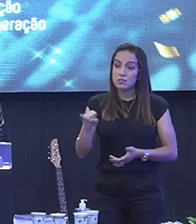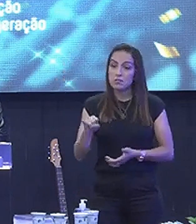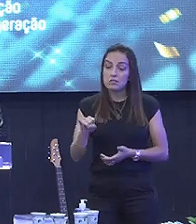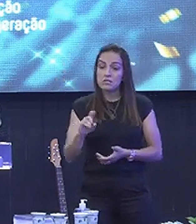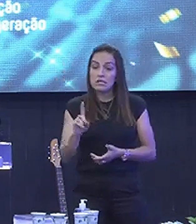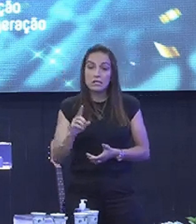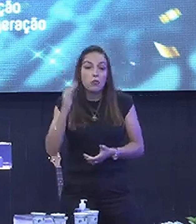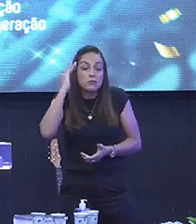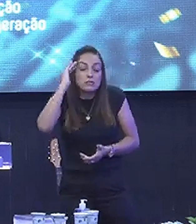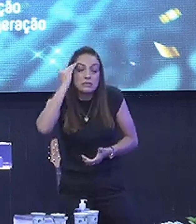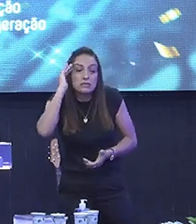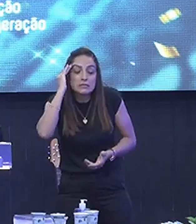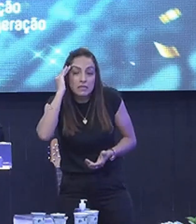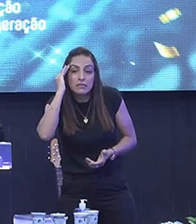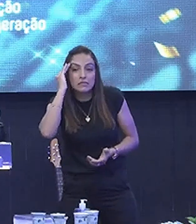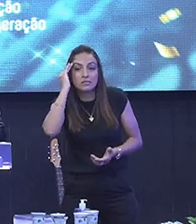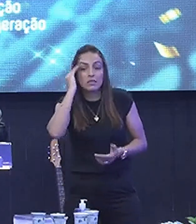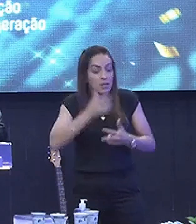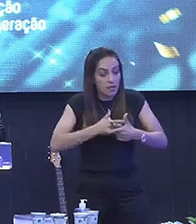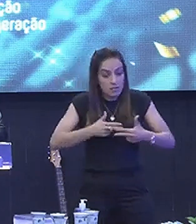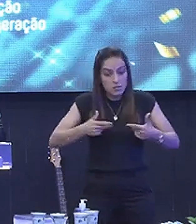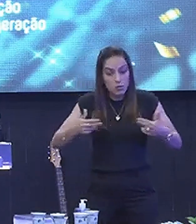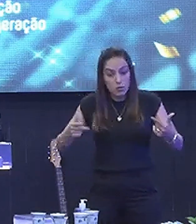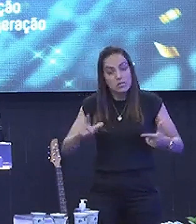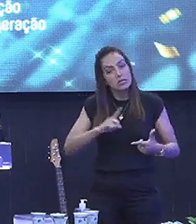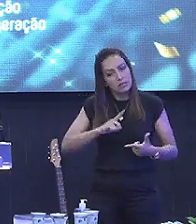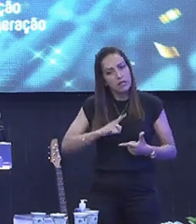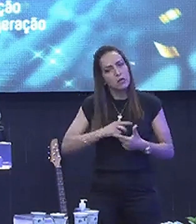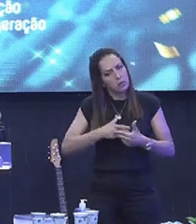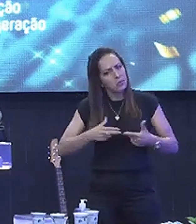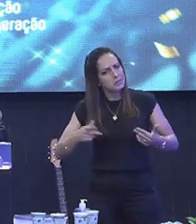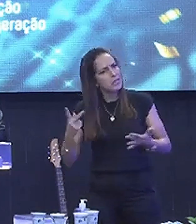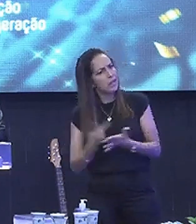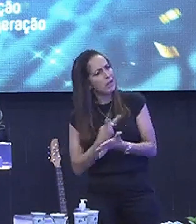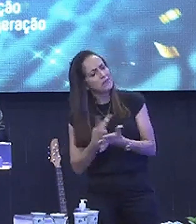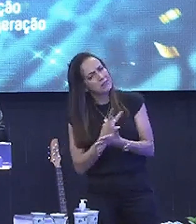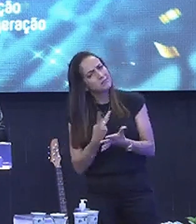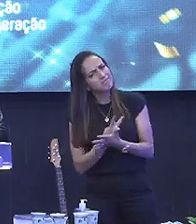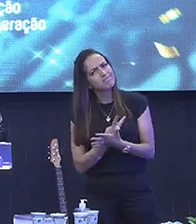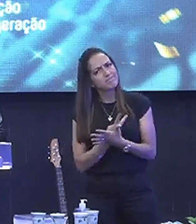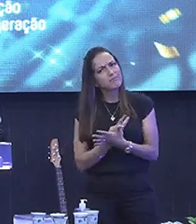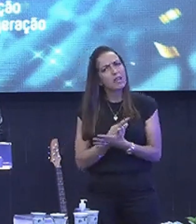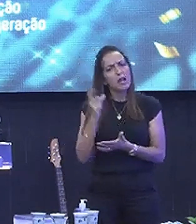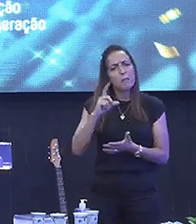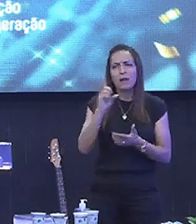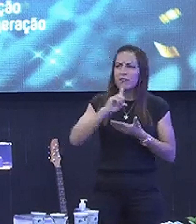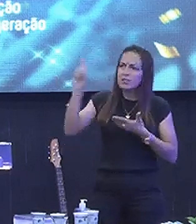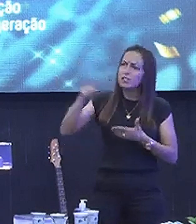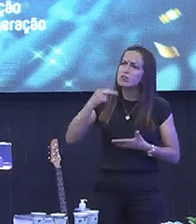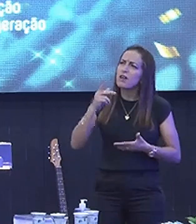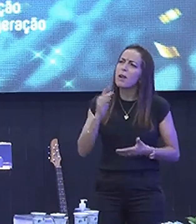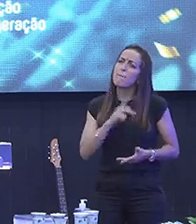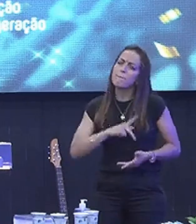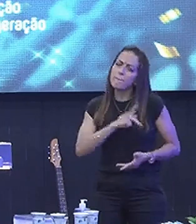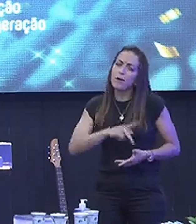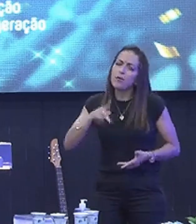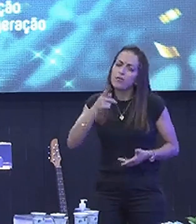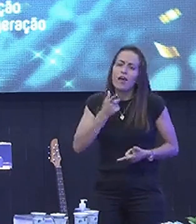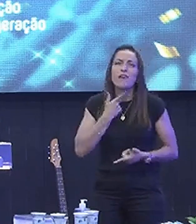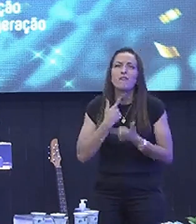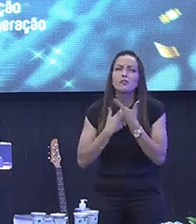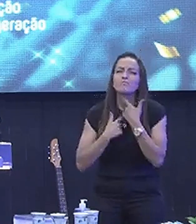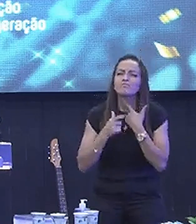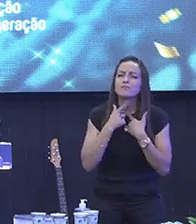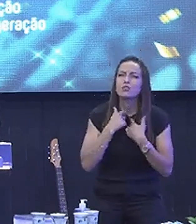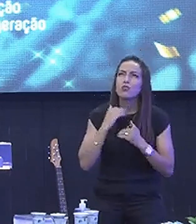não entende as coisas Tem alguma coisa errada A palavra de Deus diz Paulo fala isso A vontade